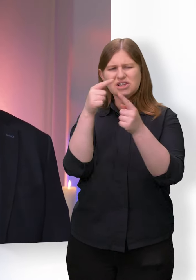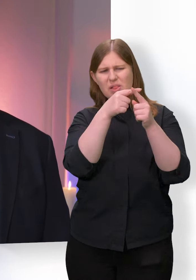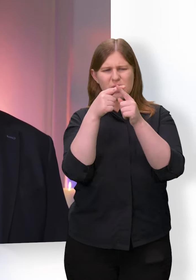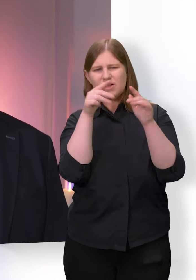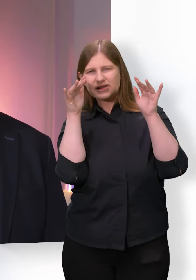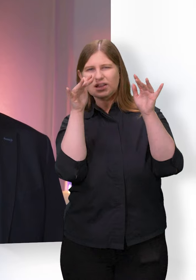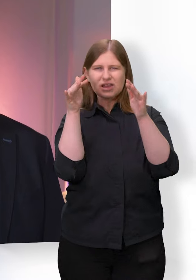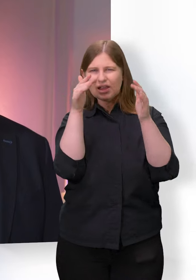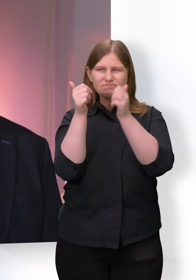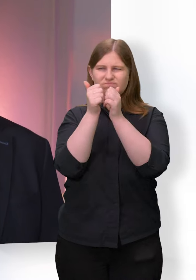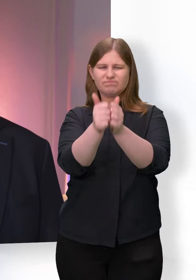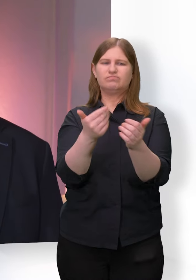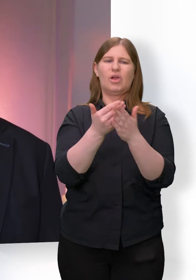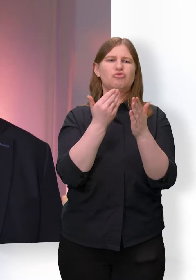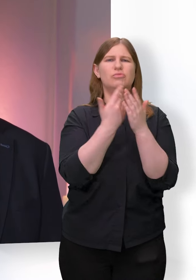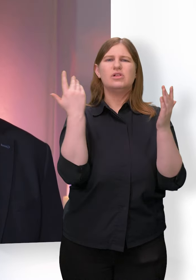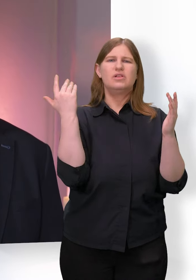Und es sind Begegnungen mit dem lebendigen Gott.